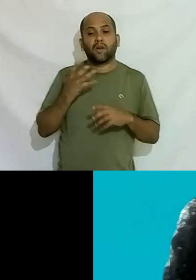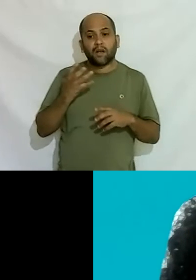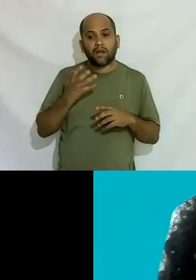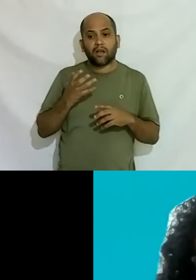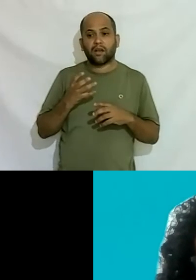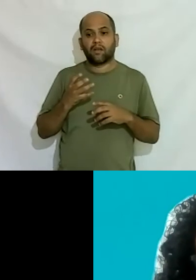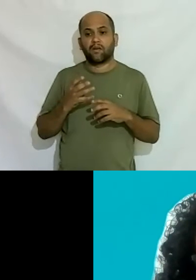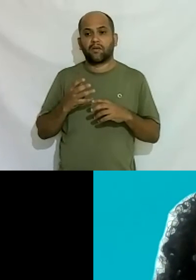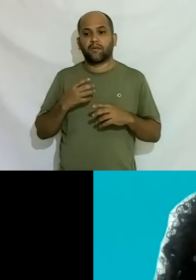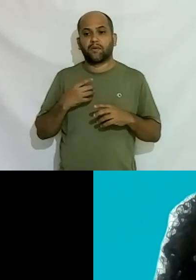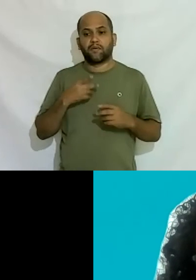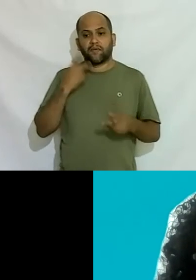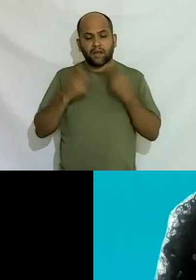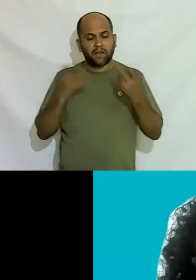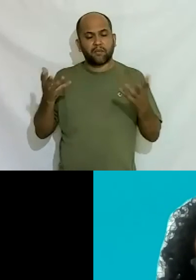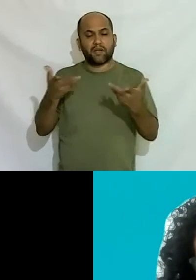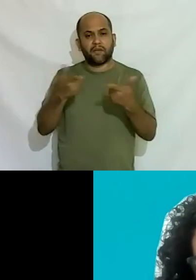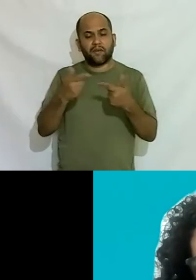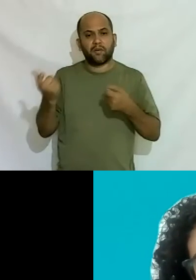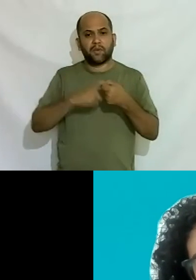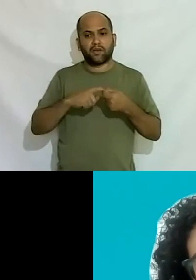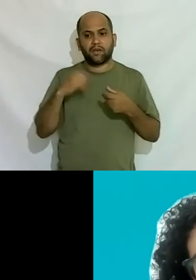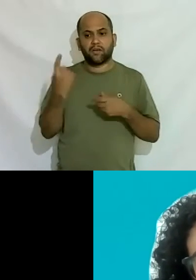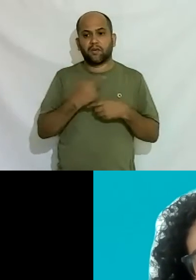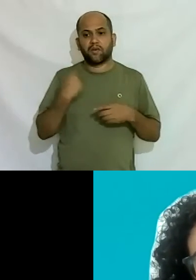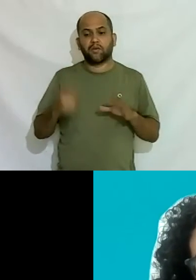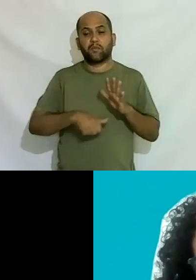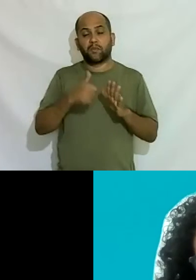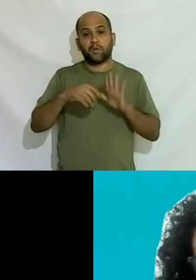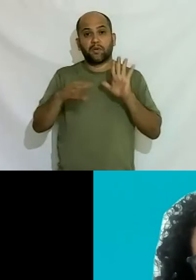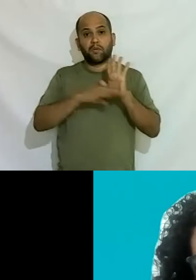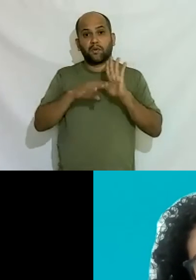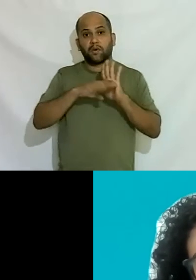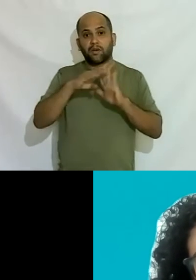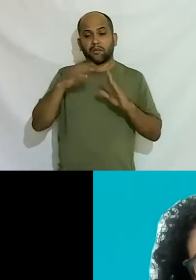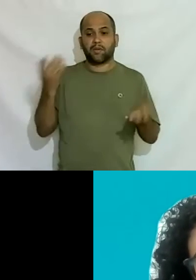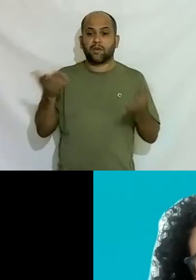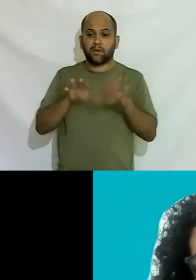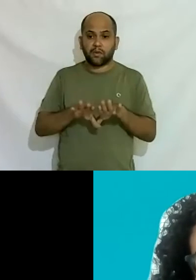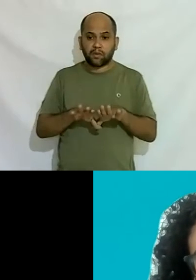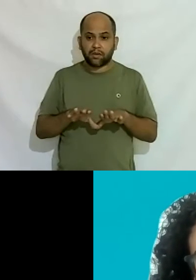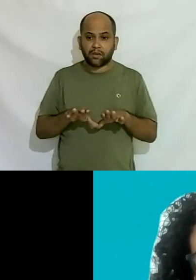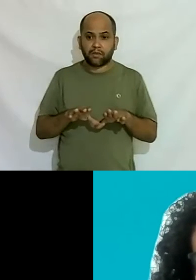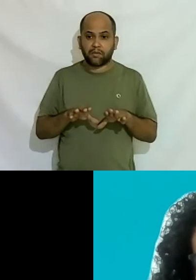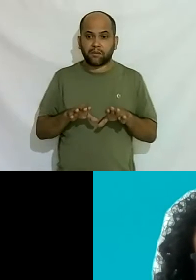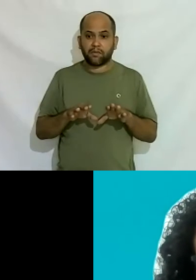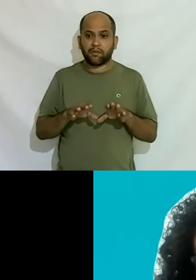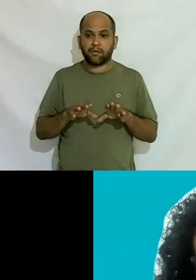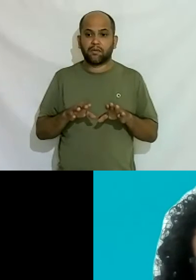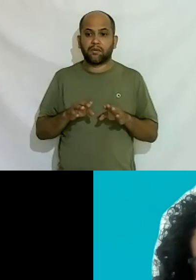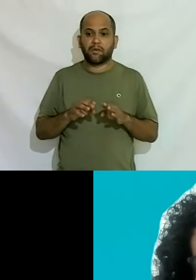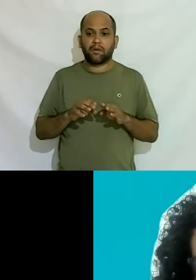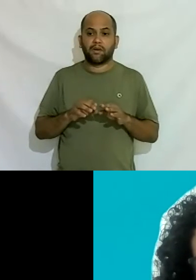é maravilhoso todos foram os primeiros parceiros nossos criaram o primeiro programa de inclusão ação afirmativa de inclusão de pessoas trans tem dezenas